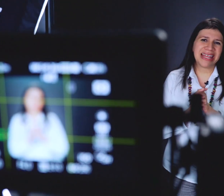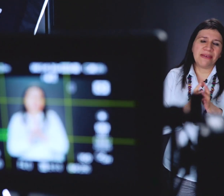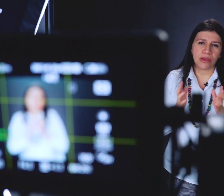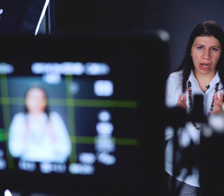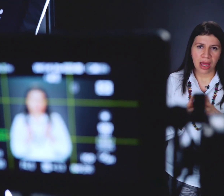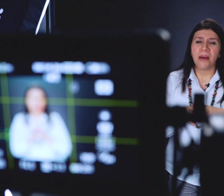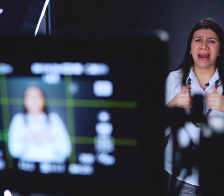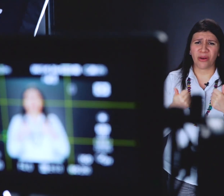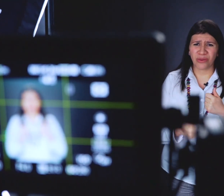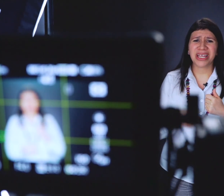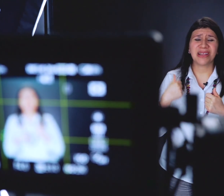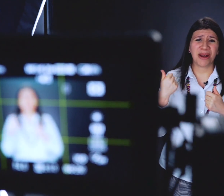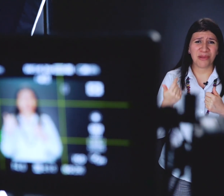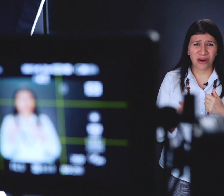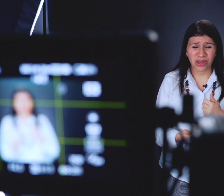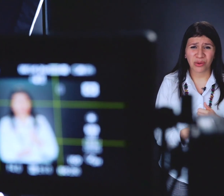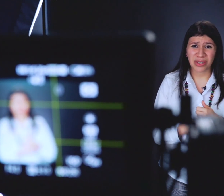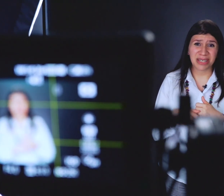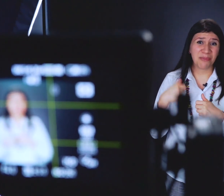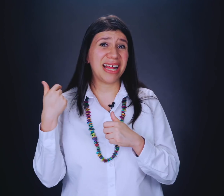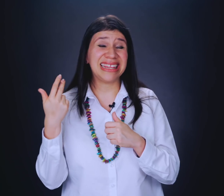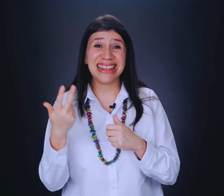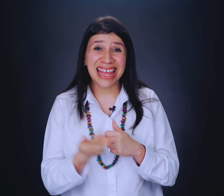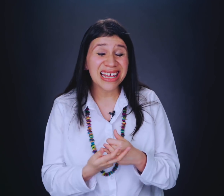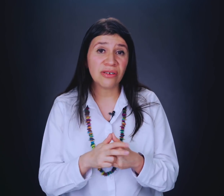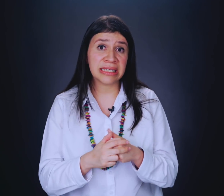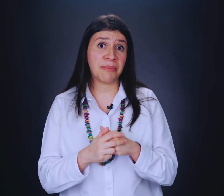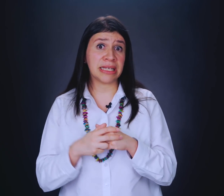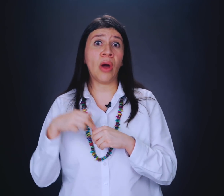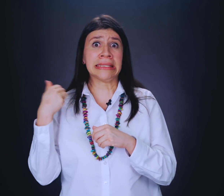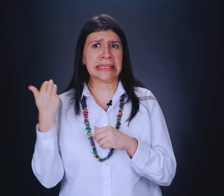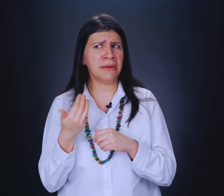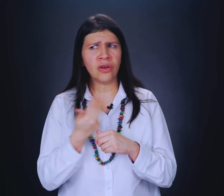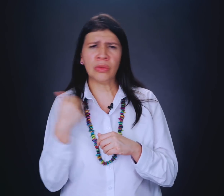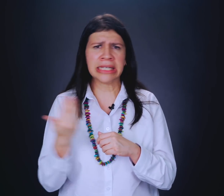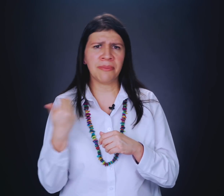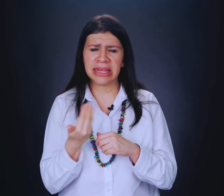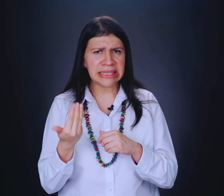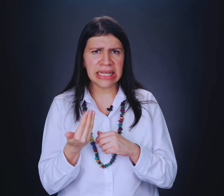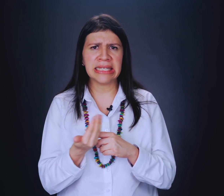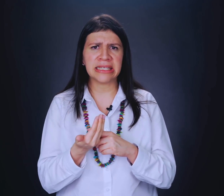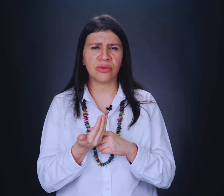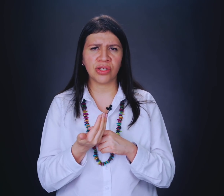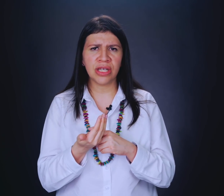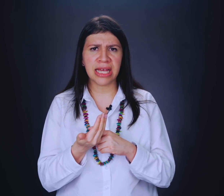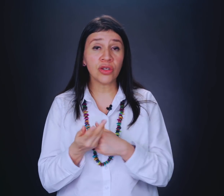individual para conocerte, para mejorar tu autoestima, para entender qué es lo que está pasando, hasta saber cómo es que te metiste en esta situación de celos.